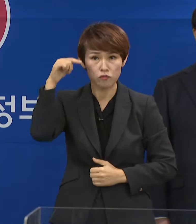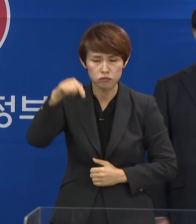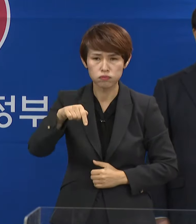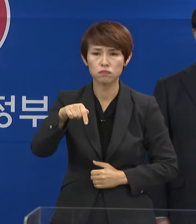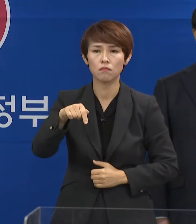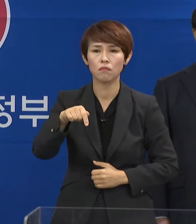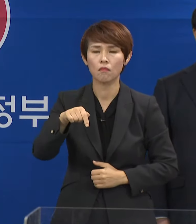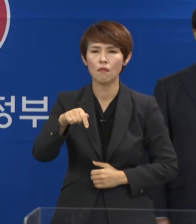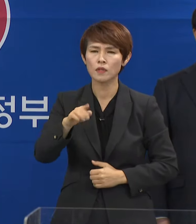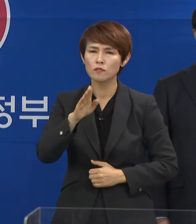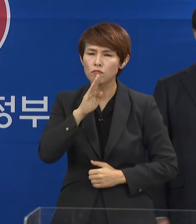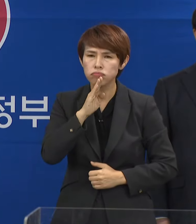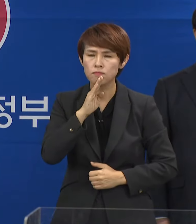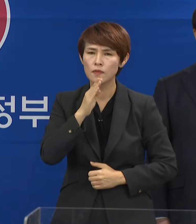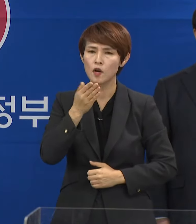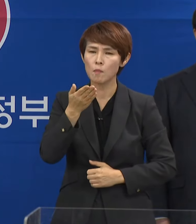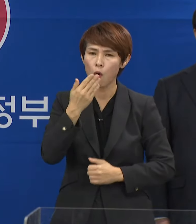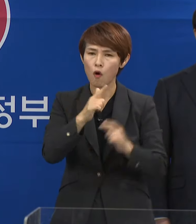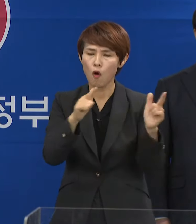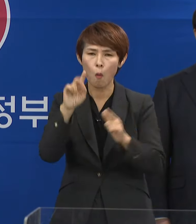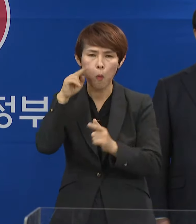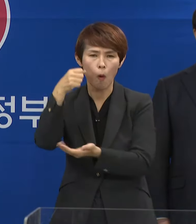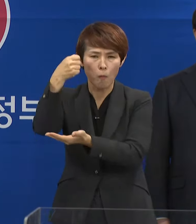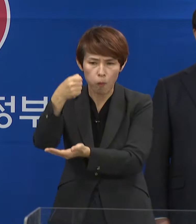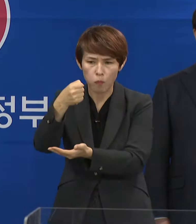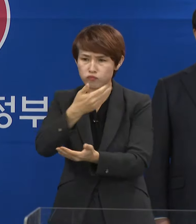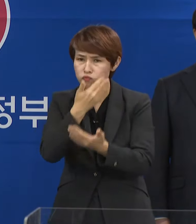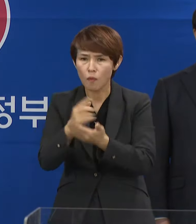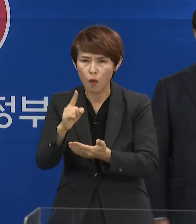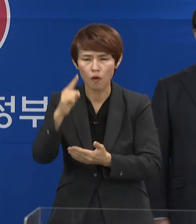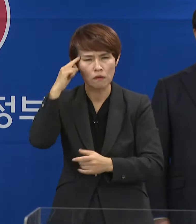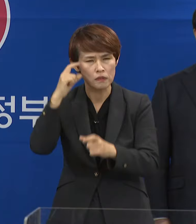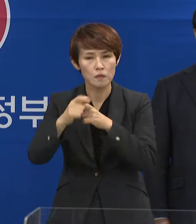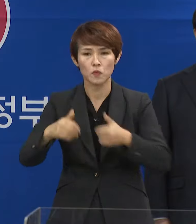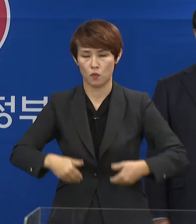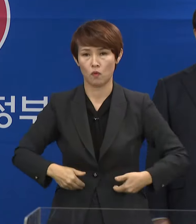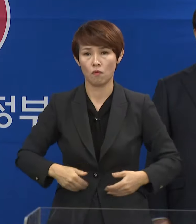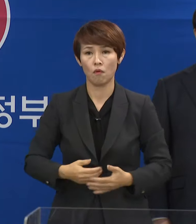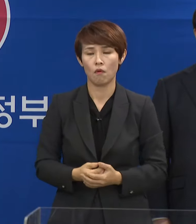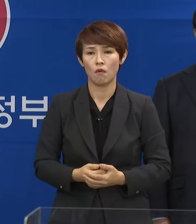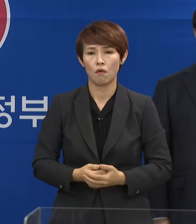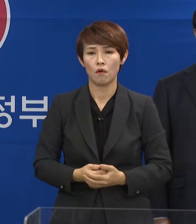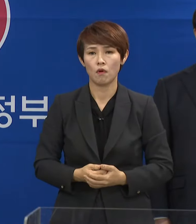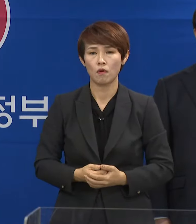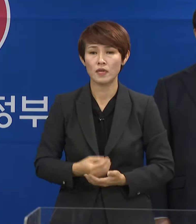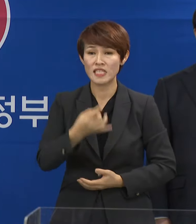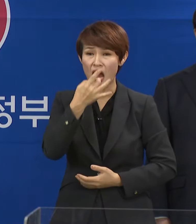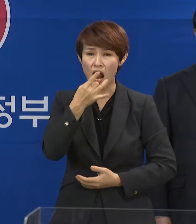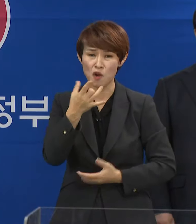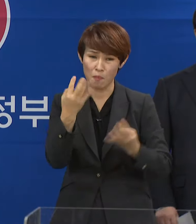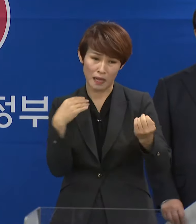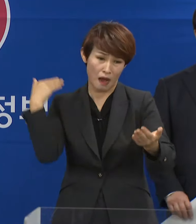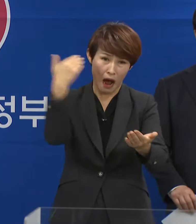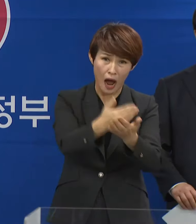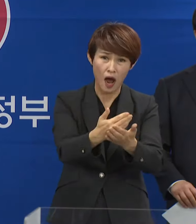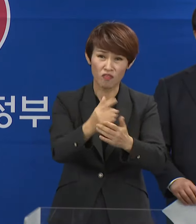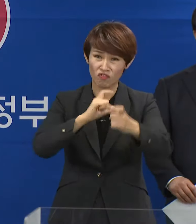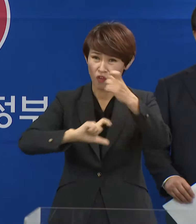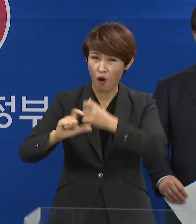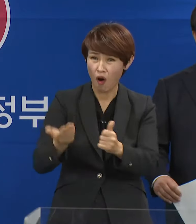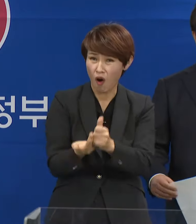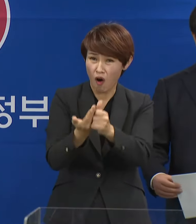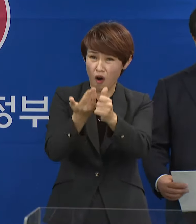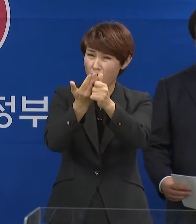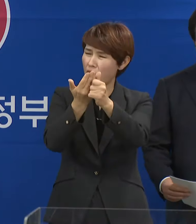무엇이 진정한 식량 안보인지 고민해야 합니다. 이미 자금률이 높은 쌀을 더 생산하는 것은